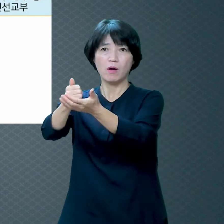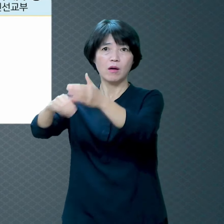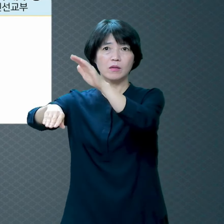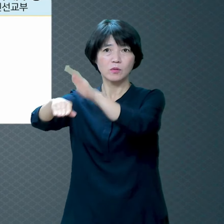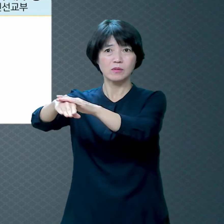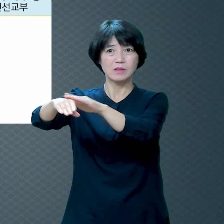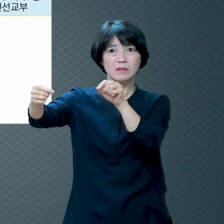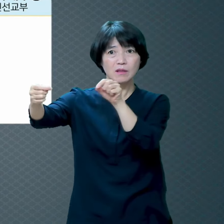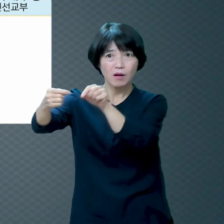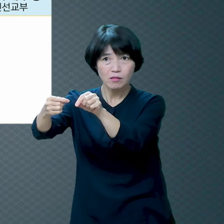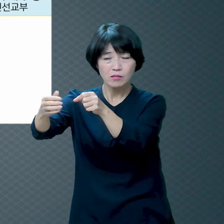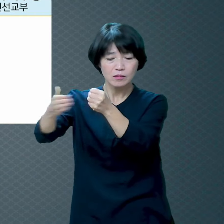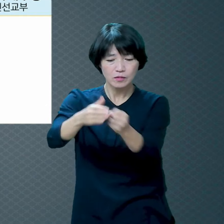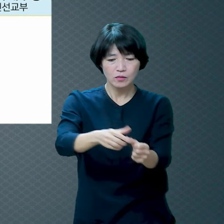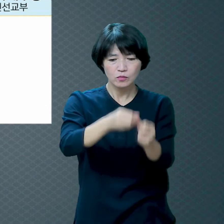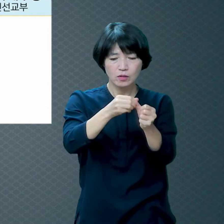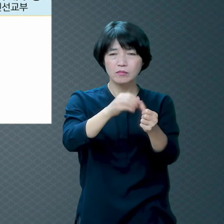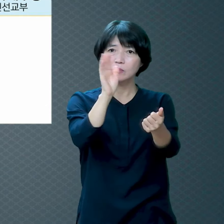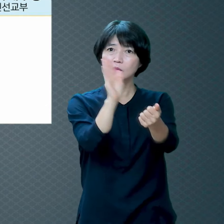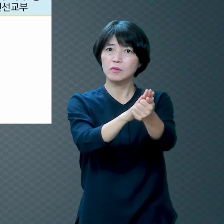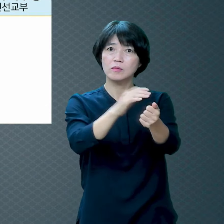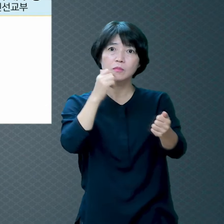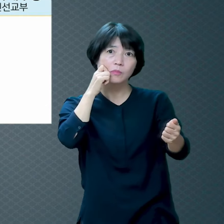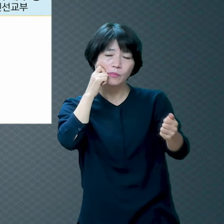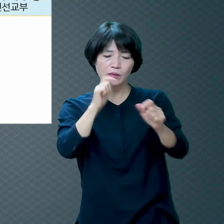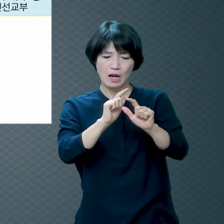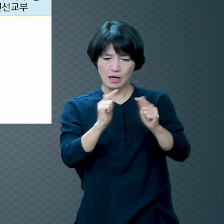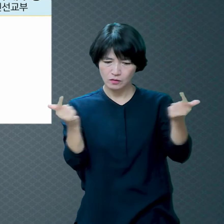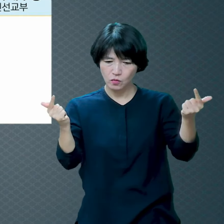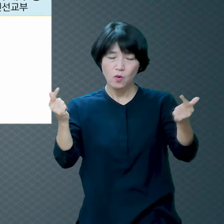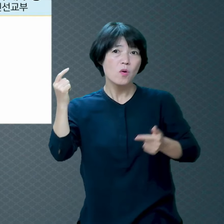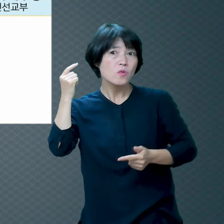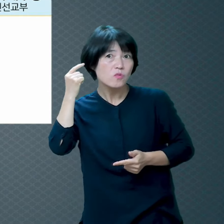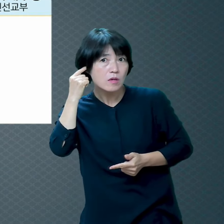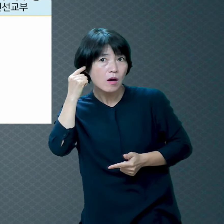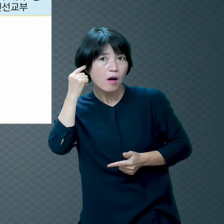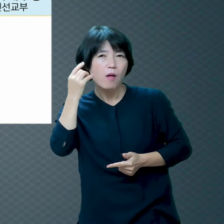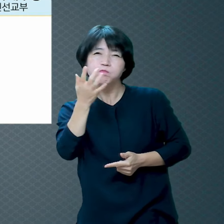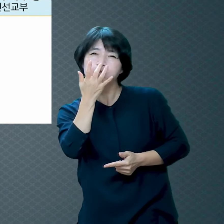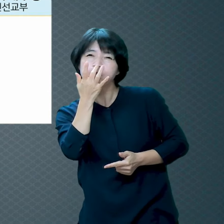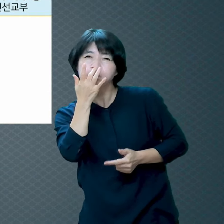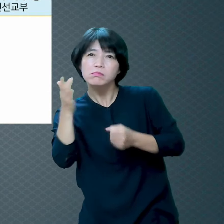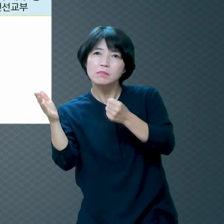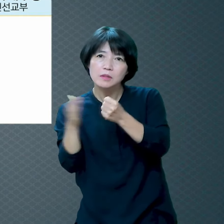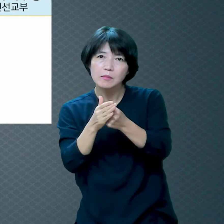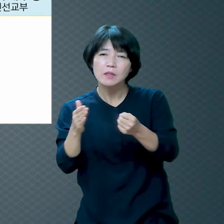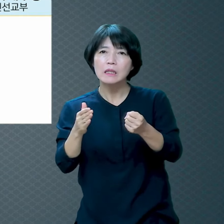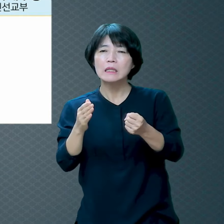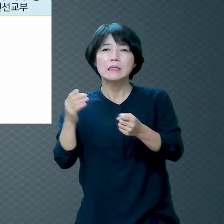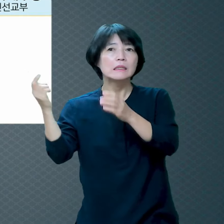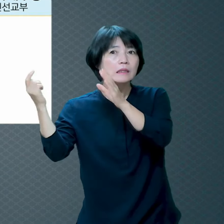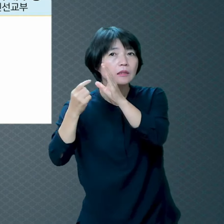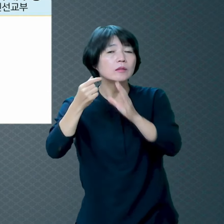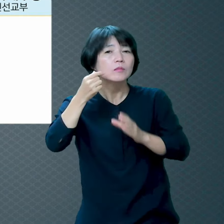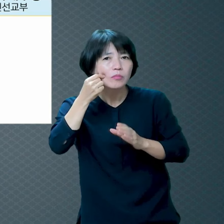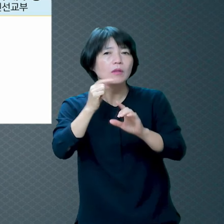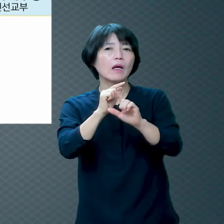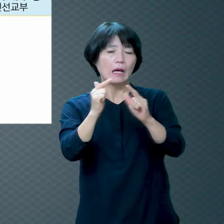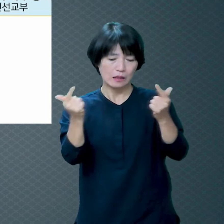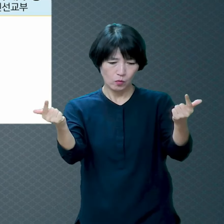구원치 못하심도 아니오 귀가 둔하여 듣지 못하심도 아니라